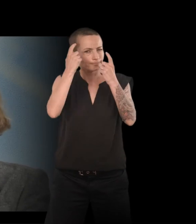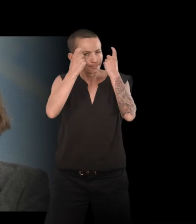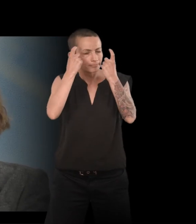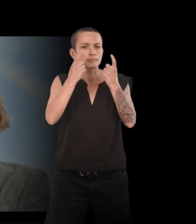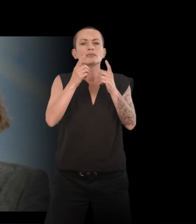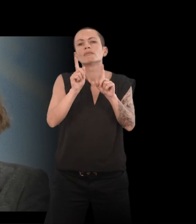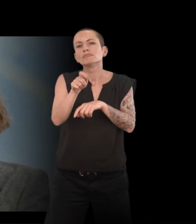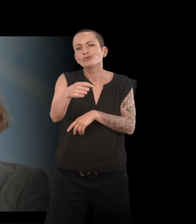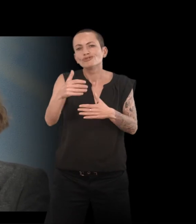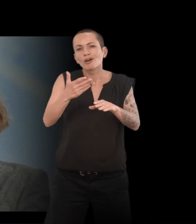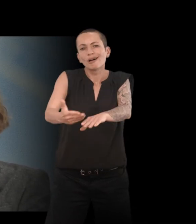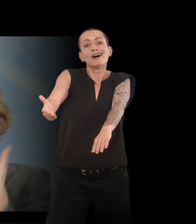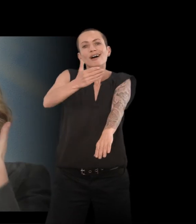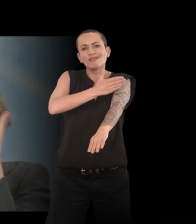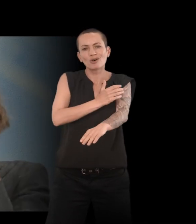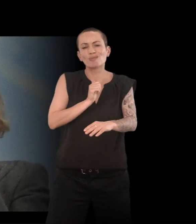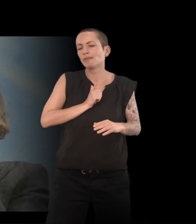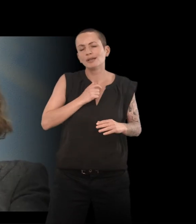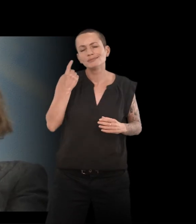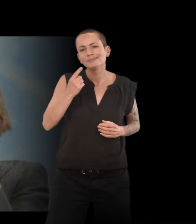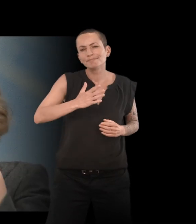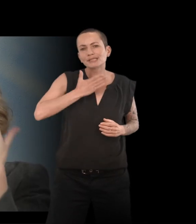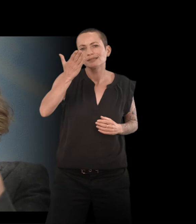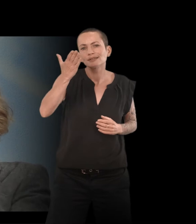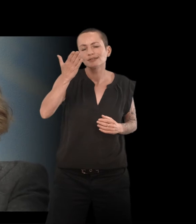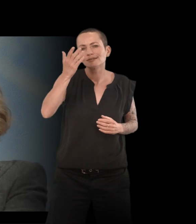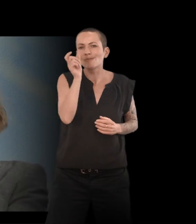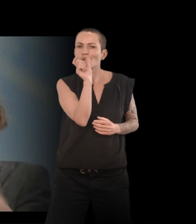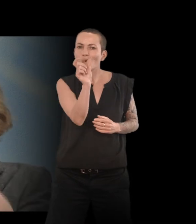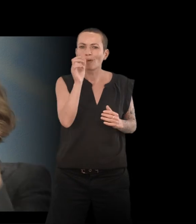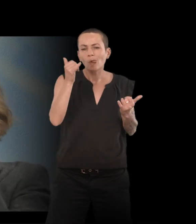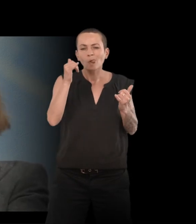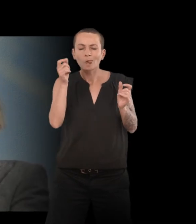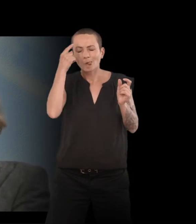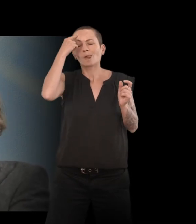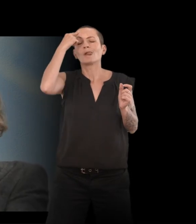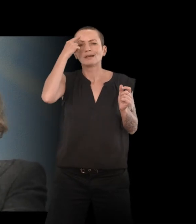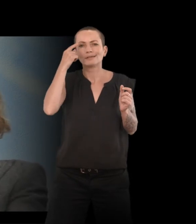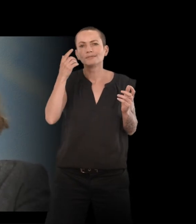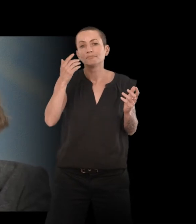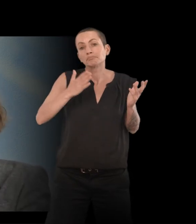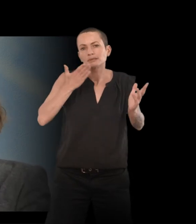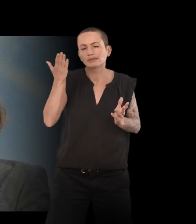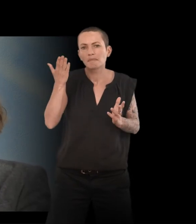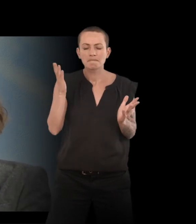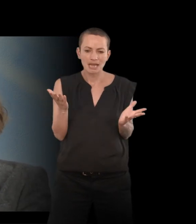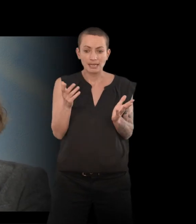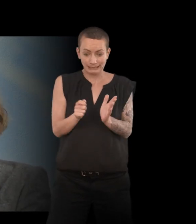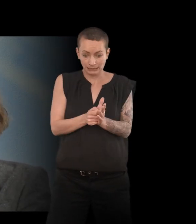faisais beaucoup de... J'ai toujours, voilà, des rebonds sur les mots, des jeux qui me viennent, enfin des... Mais là,'était